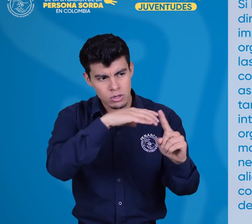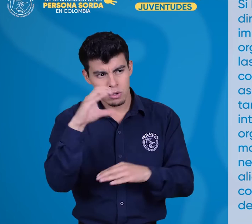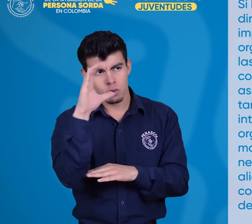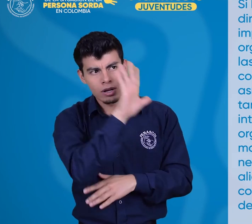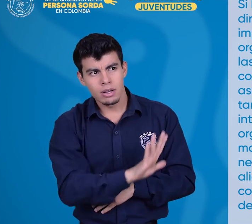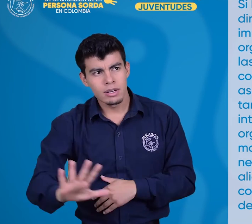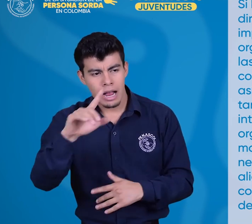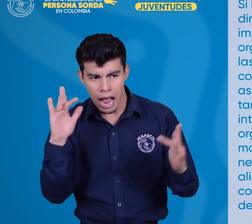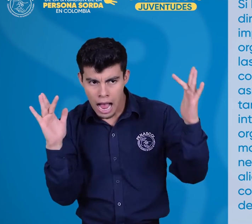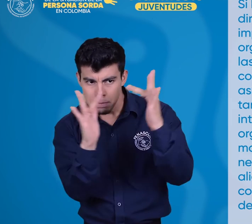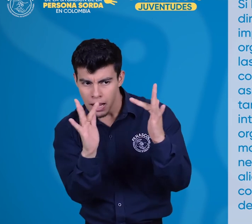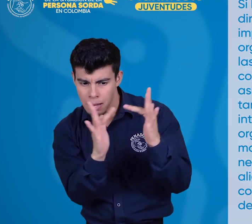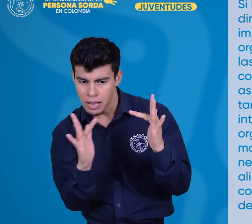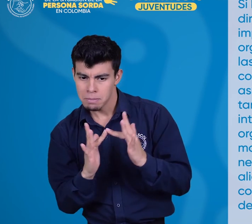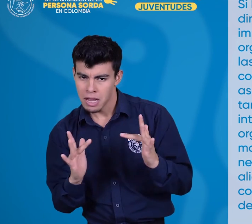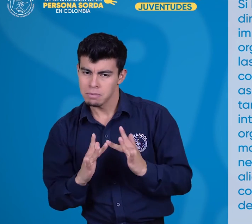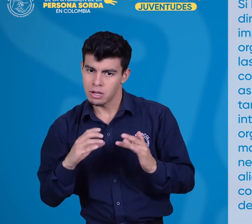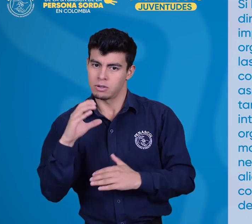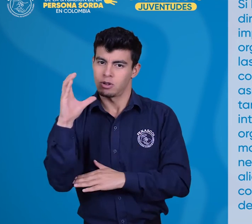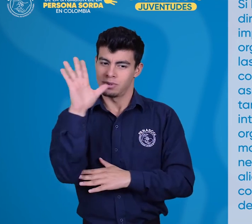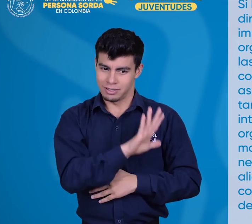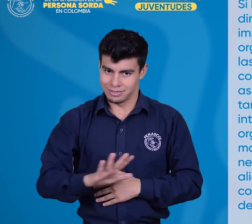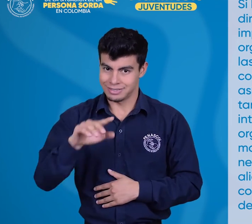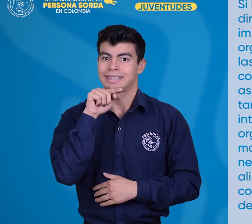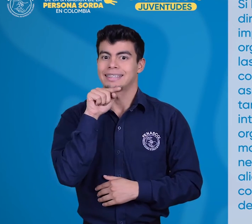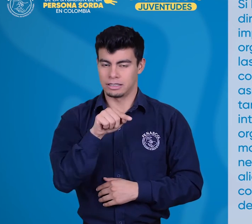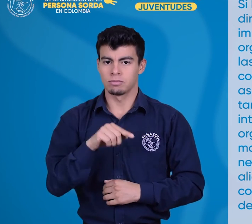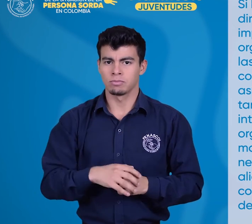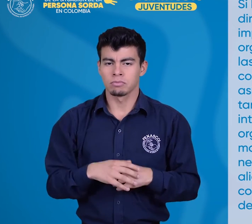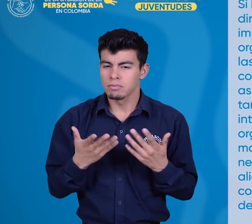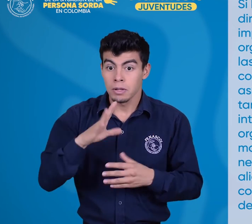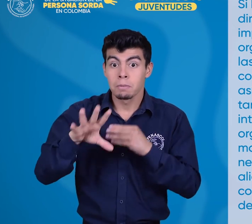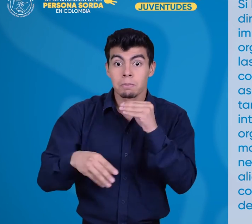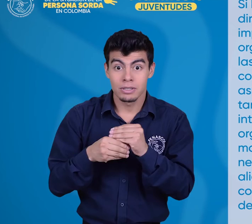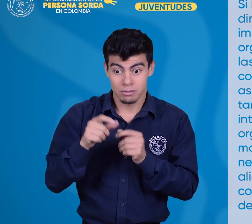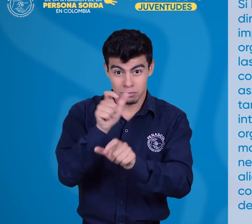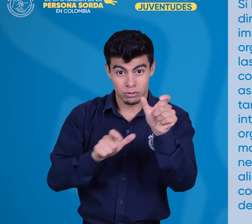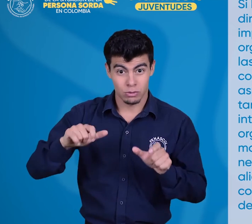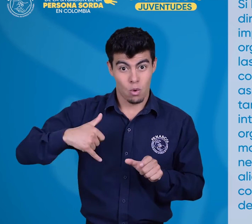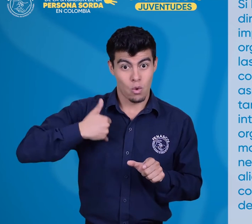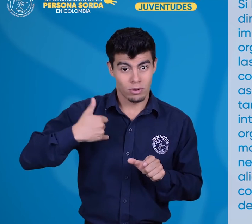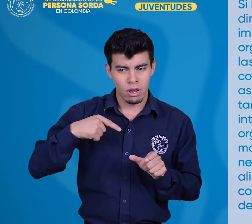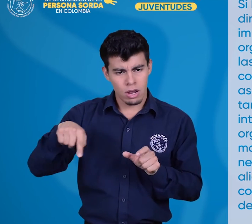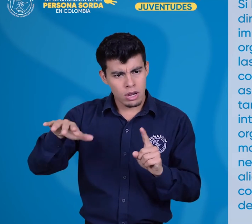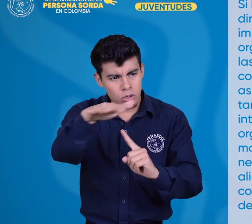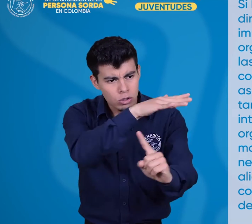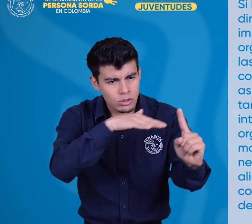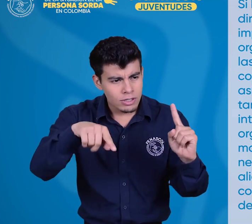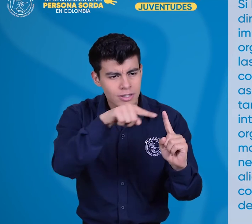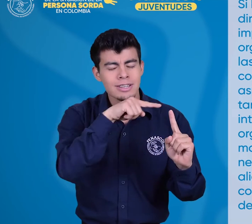y las adapten al contexto del país, así como deben darse a la tarea de conocer e interpretar su